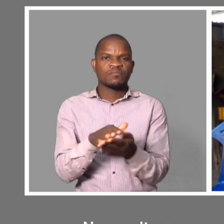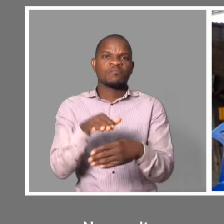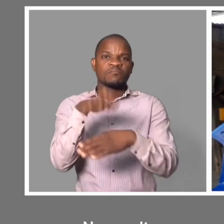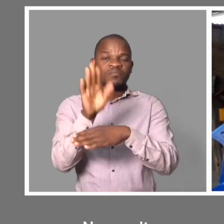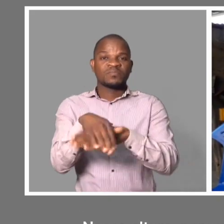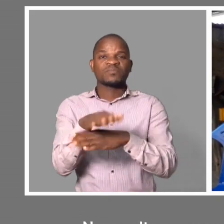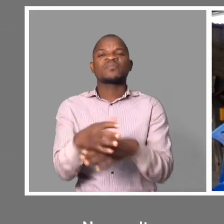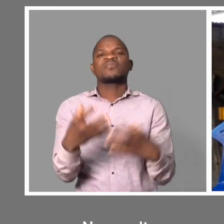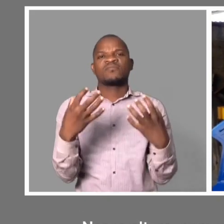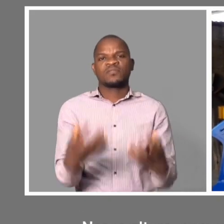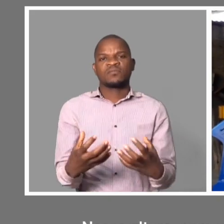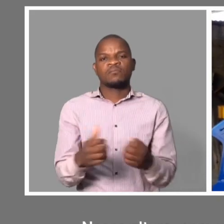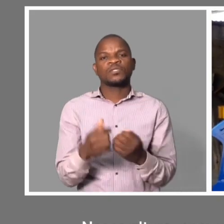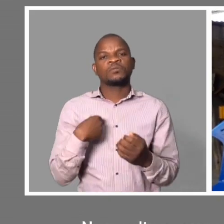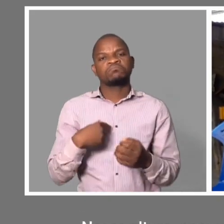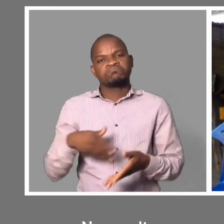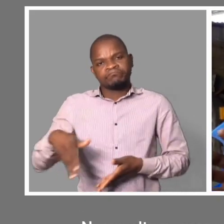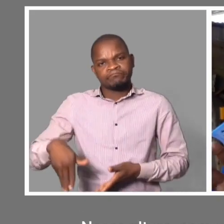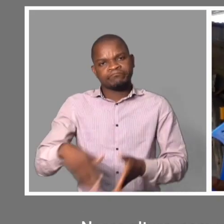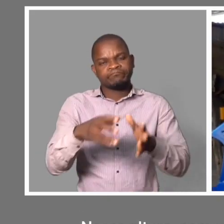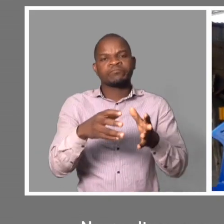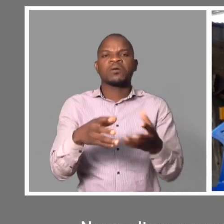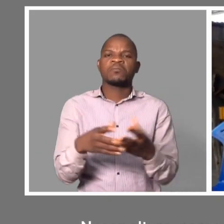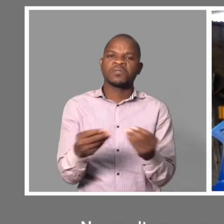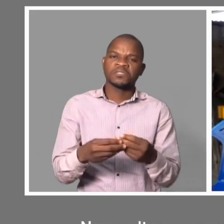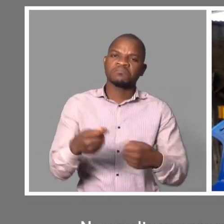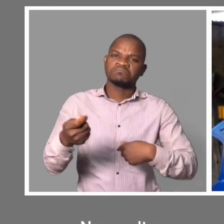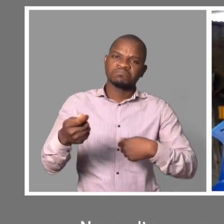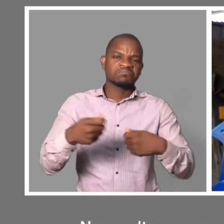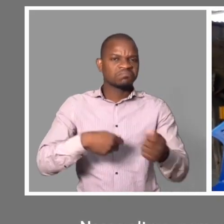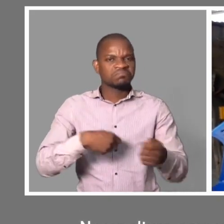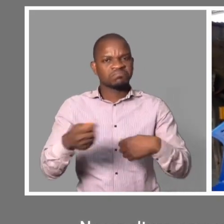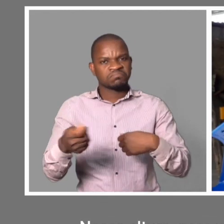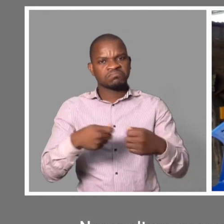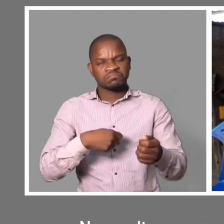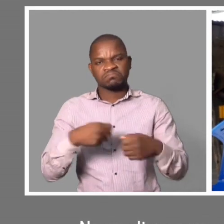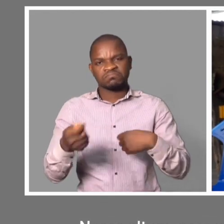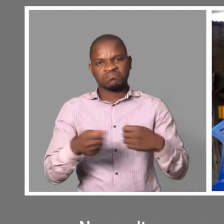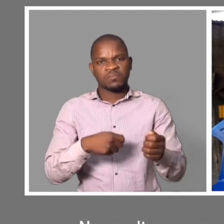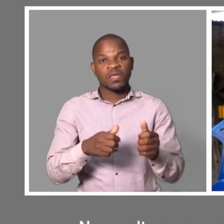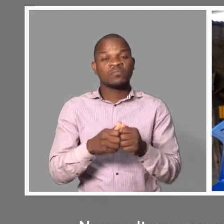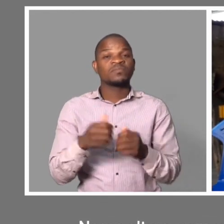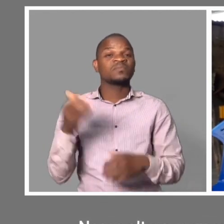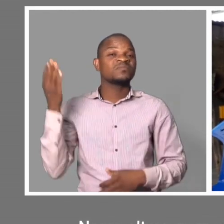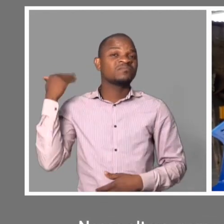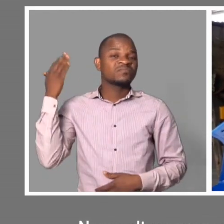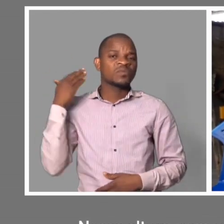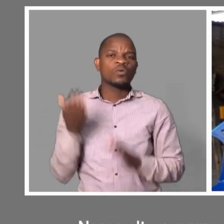uma parada para esse. Eu sou armada na rua. Comecei de um ano de zero. Naquela altura aconteceu um